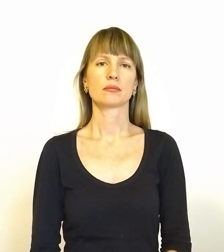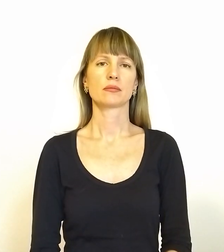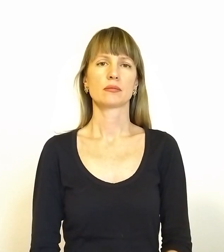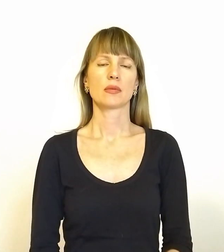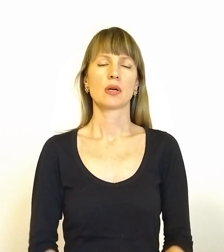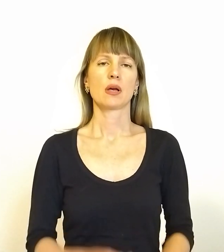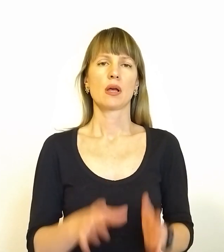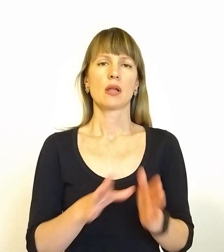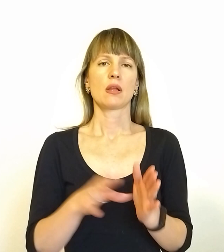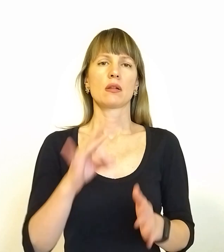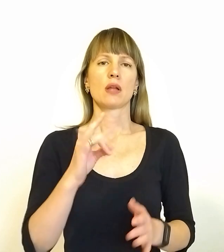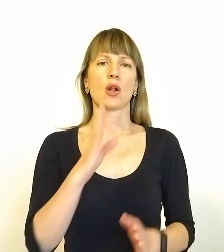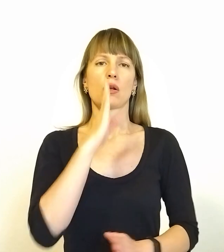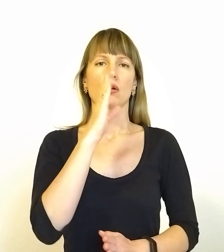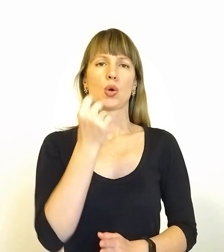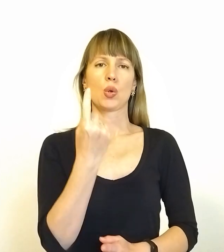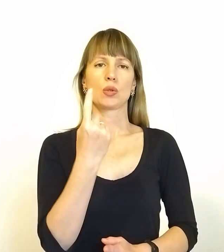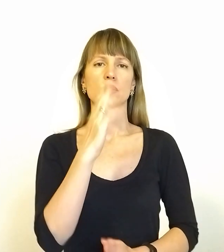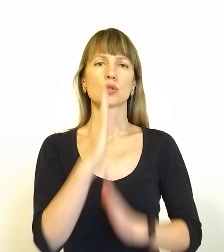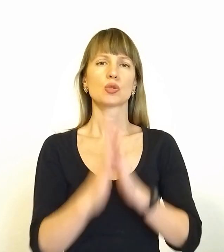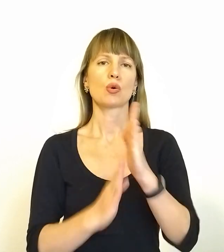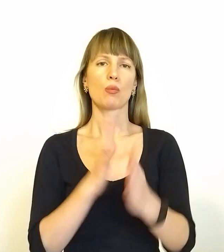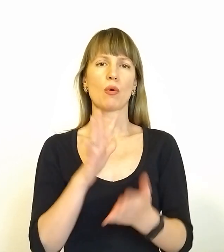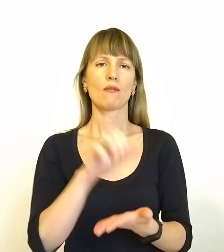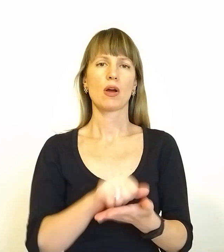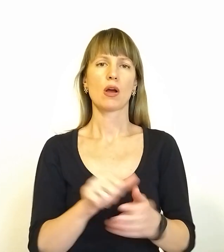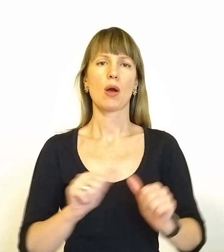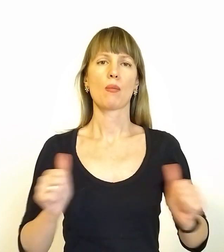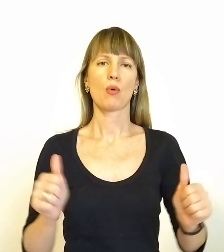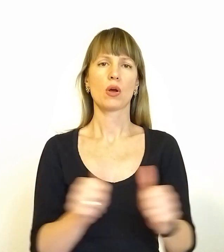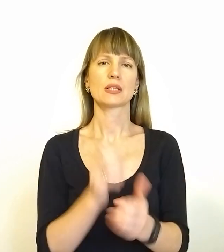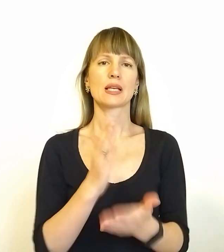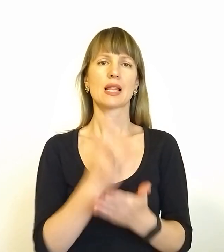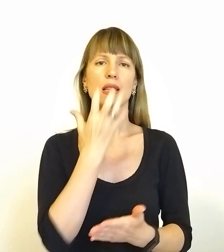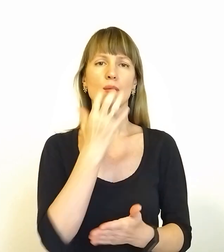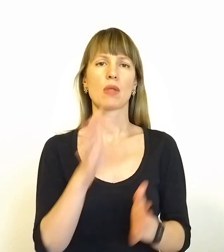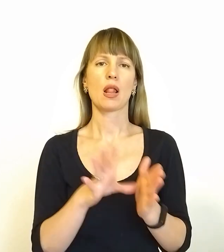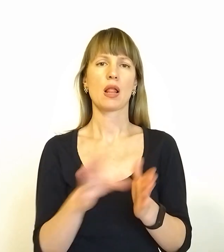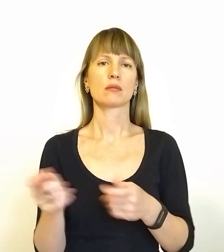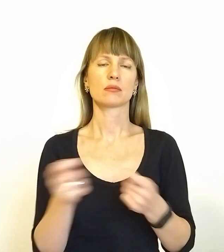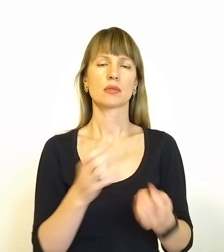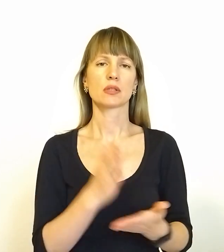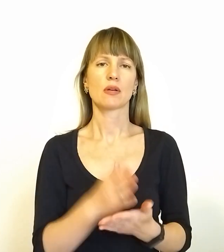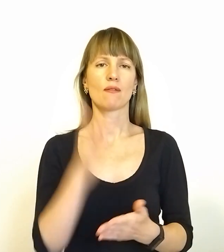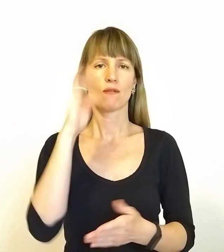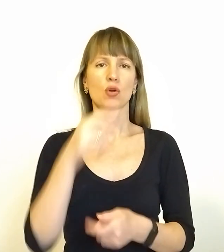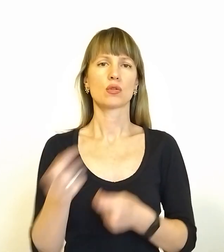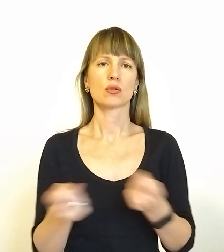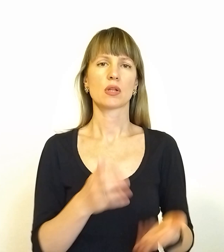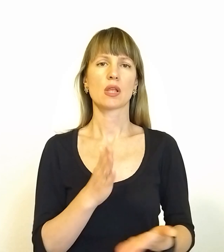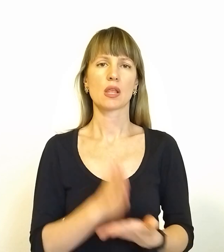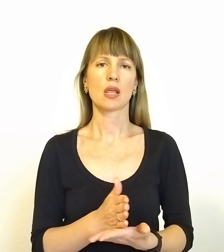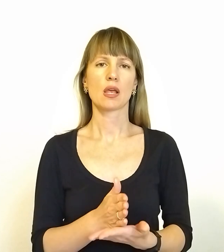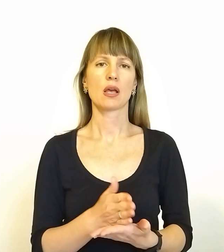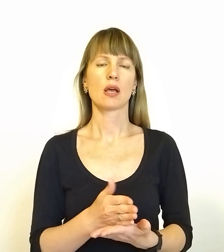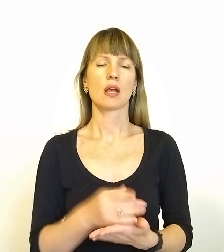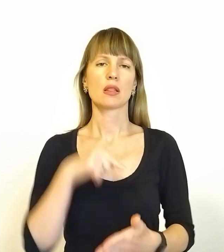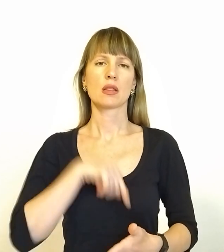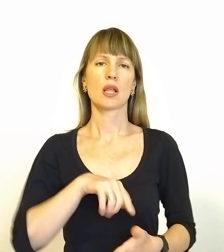Енергодар 11-ї добу перебуває в окупації. У місті є тепло, електропостачання, водопостачання. Настрій у місті за